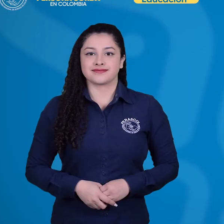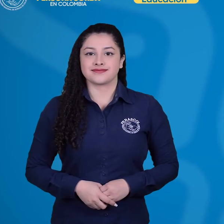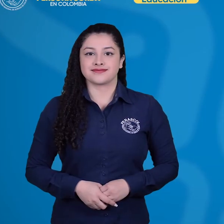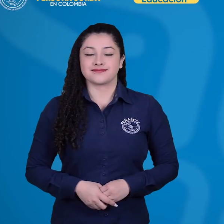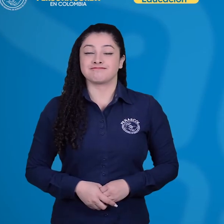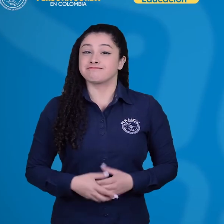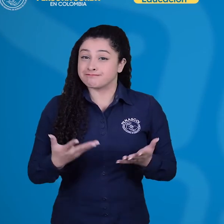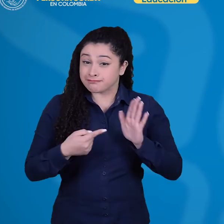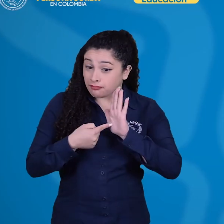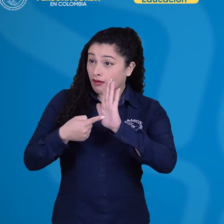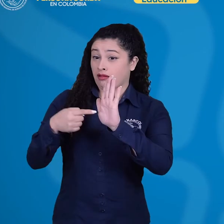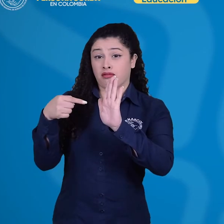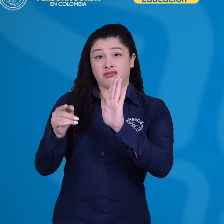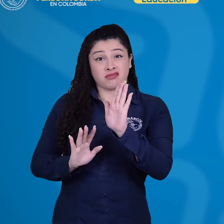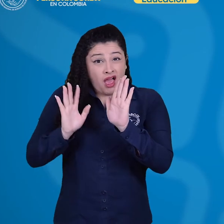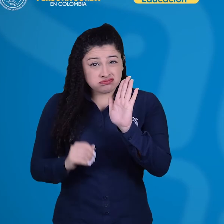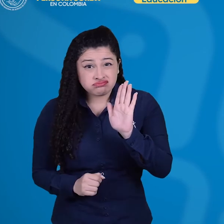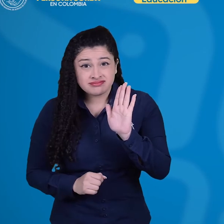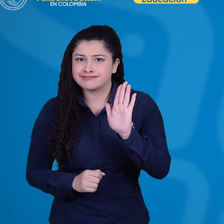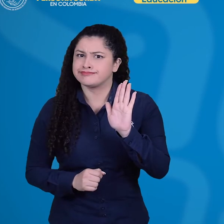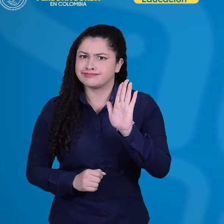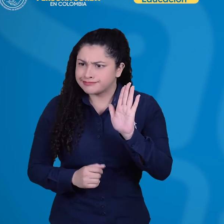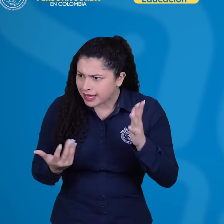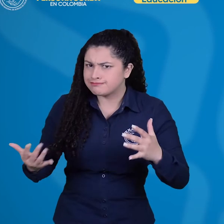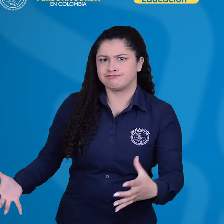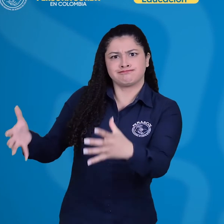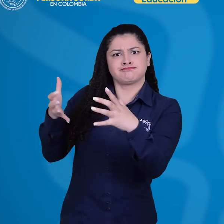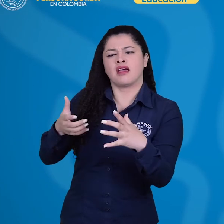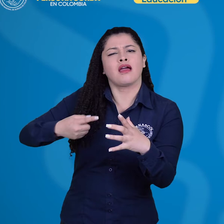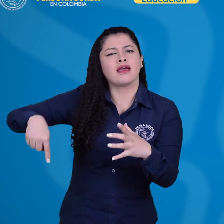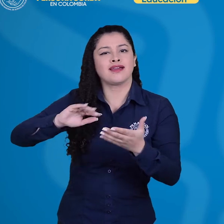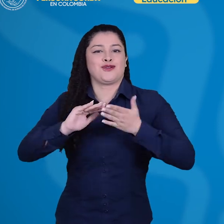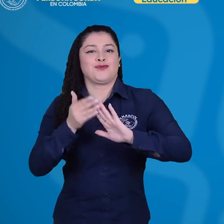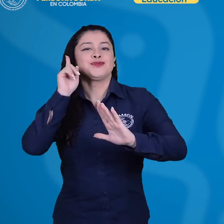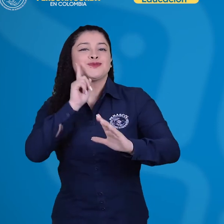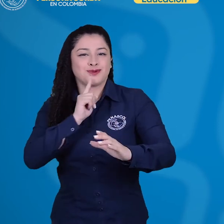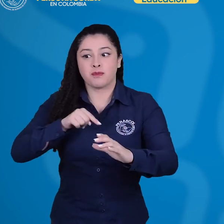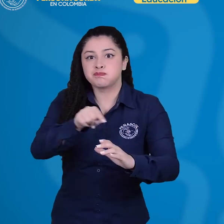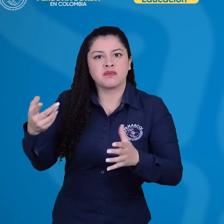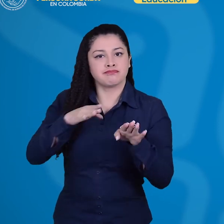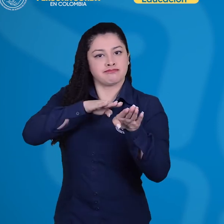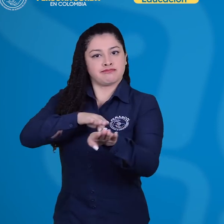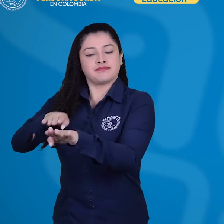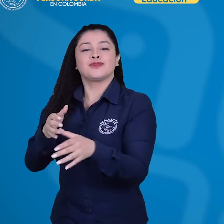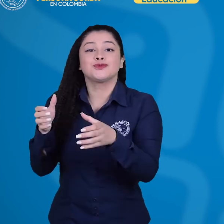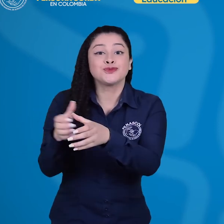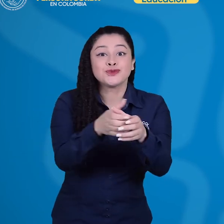Este ejercicio debe estar acompañado de un trabajo de incidencia y seguimiento a la